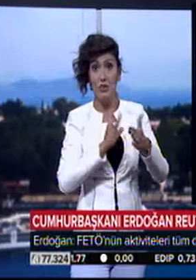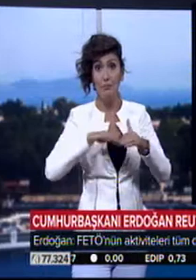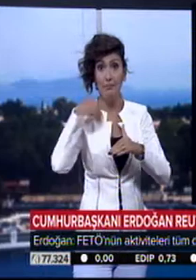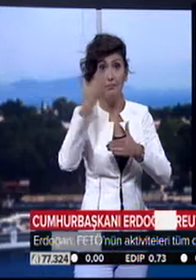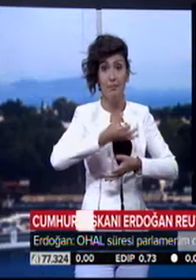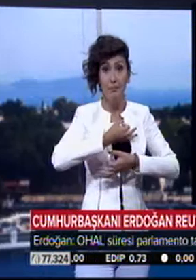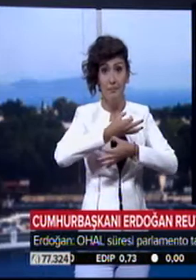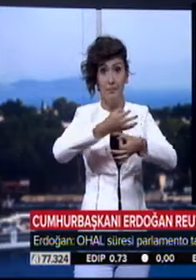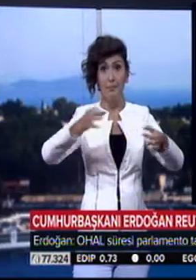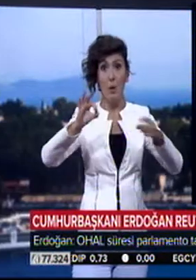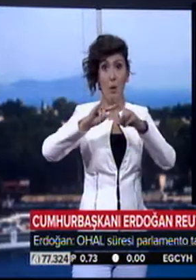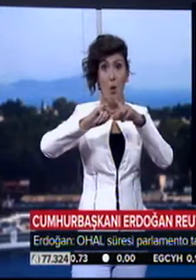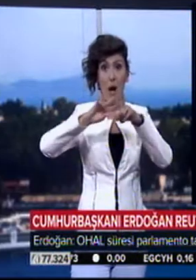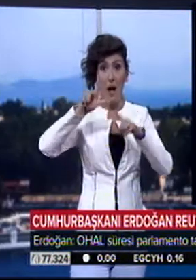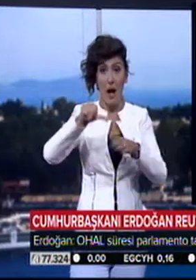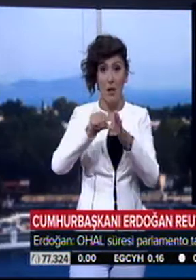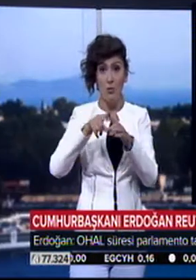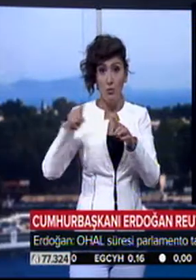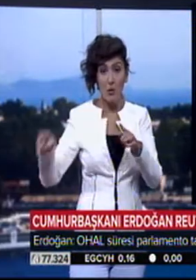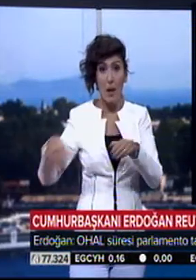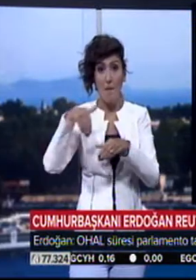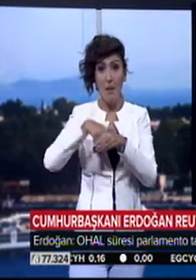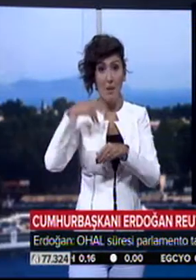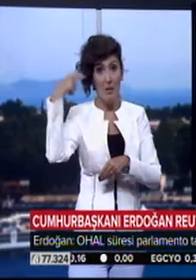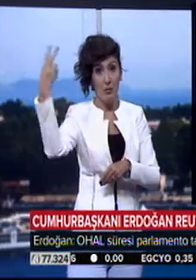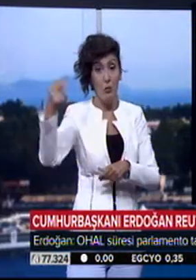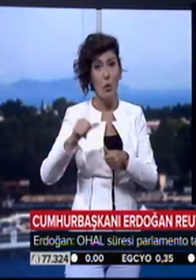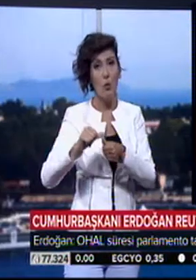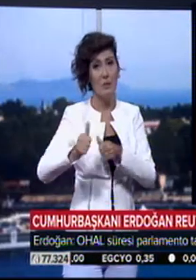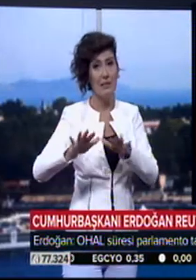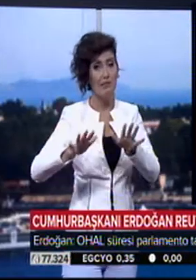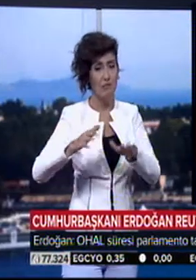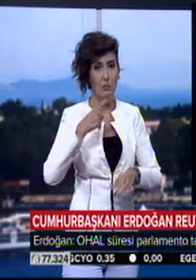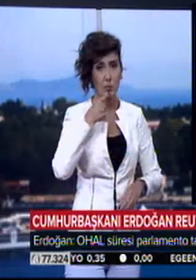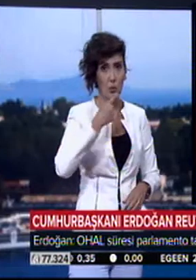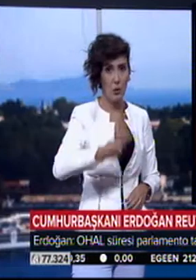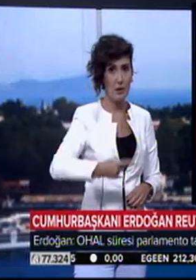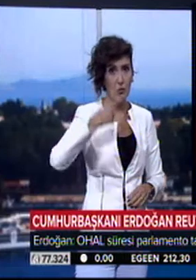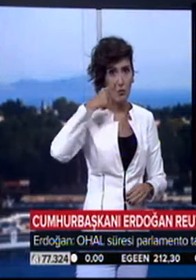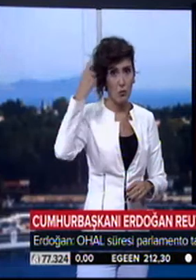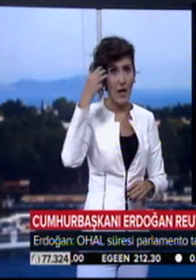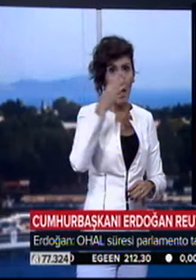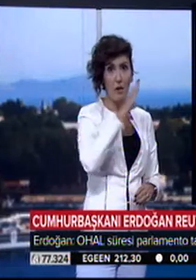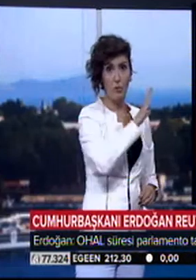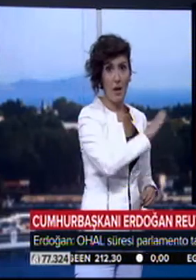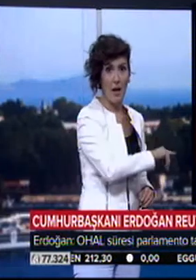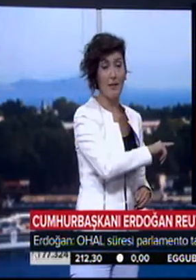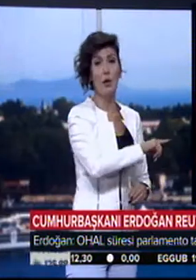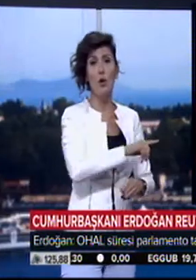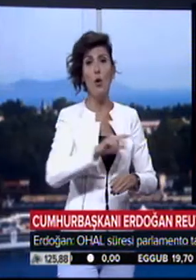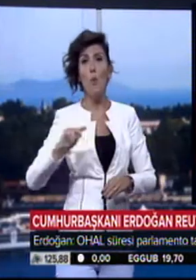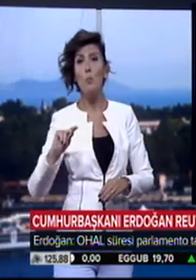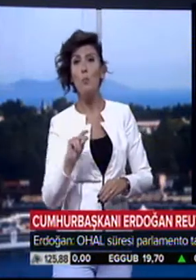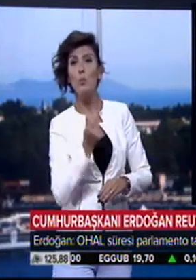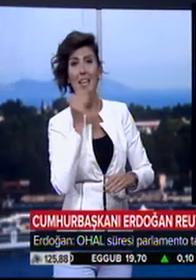ardından ilan edilen OHAL'in süresinin de parlamento tarafından uzatılabileceğini söyledi. Cumhurbaşkanı Erdoğan,